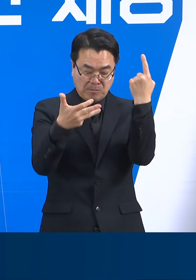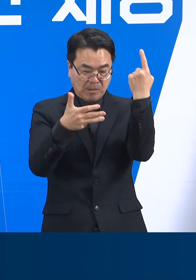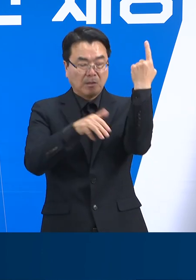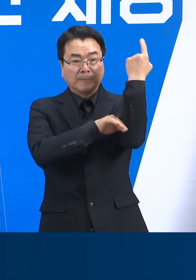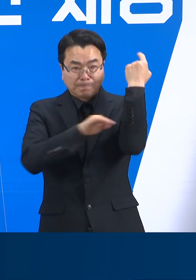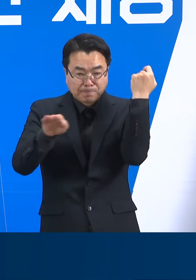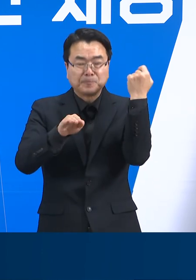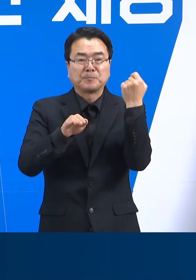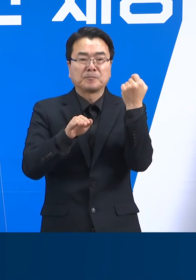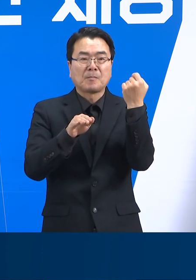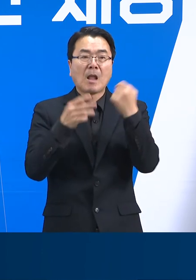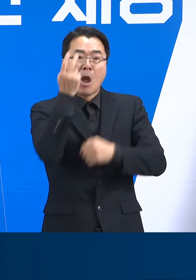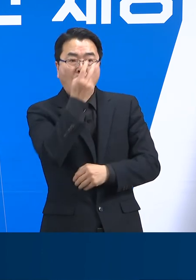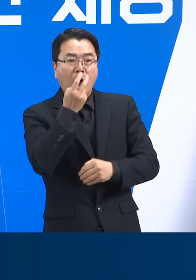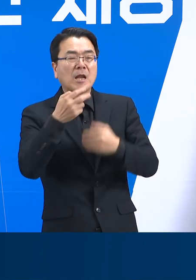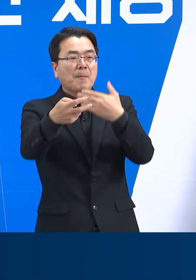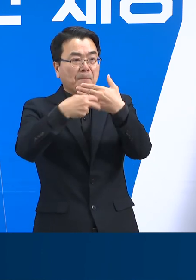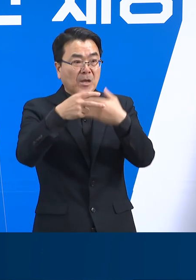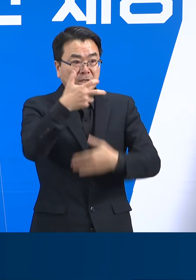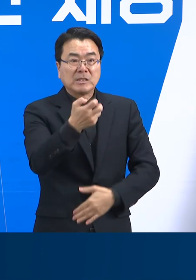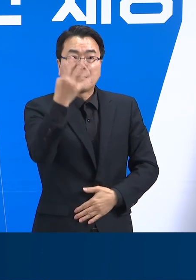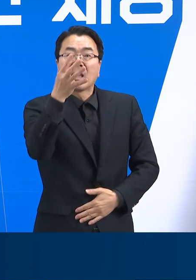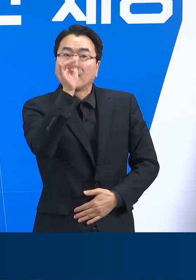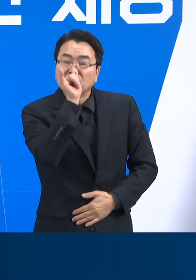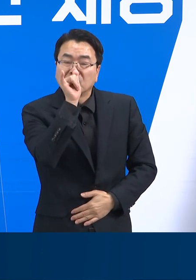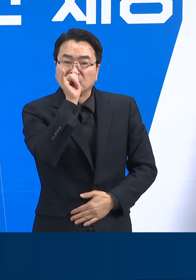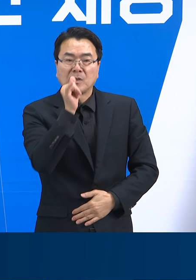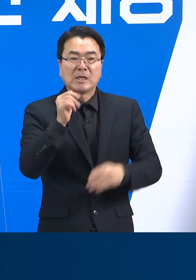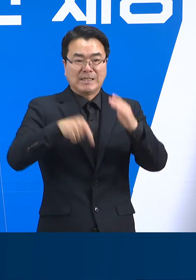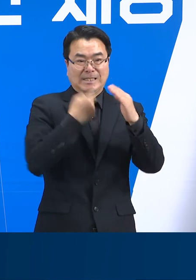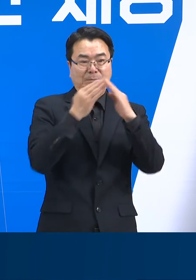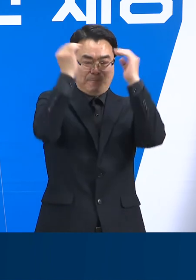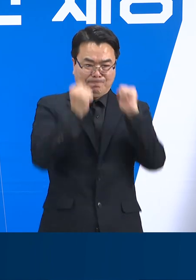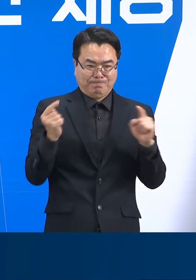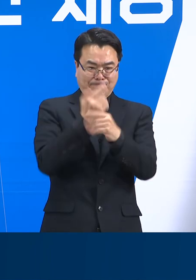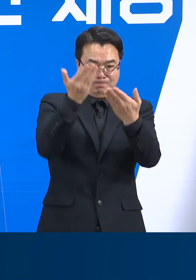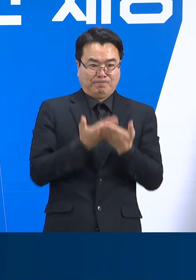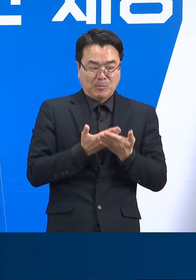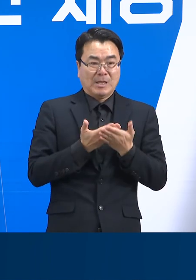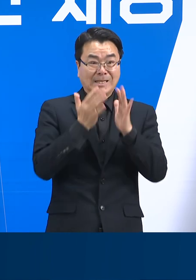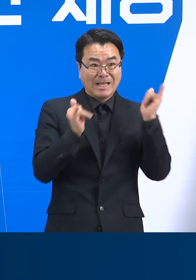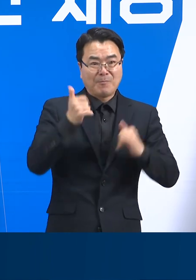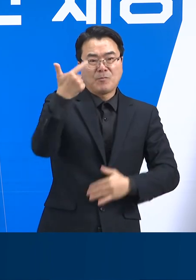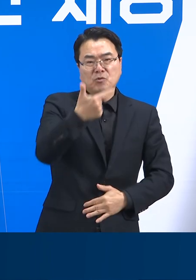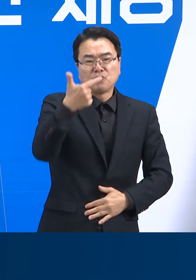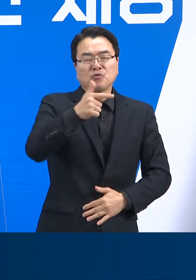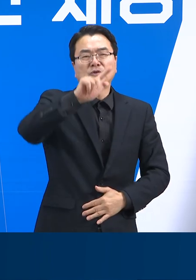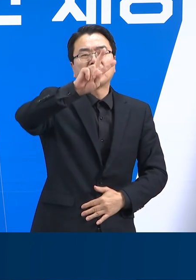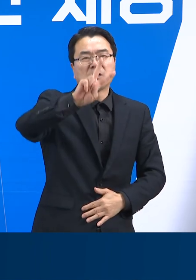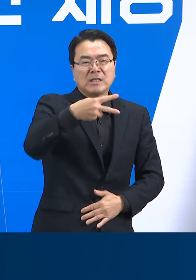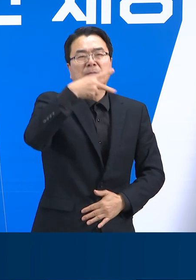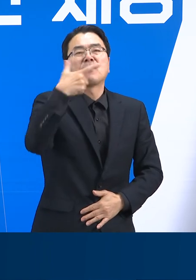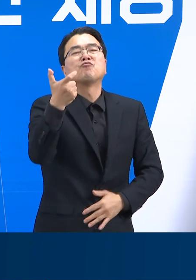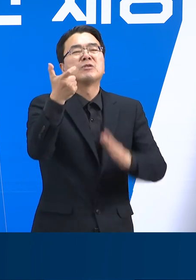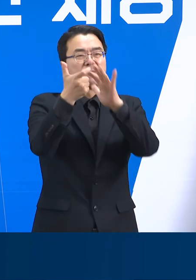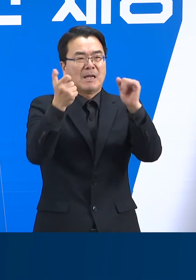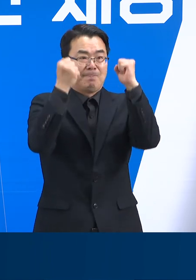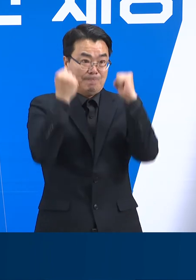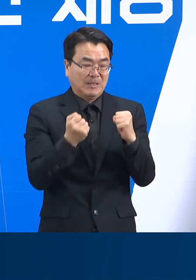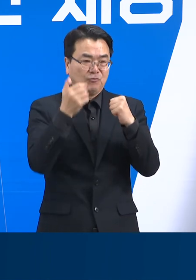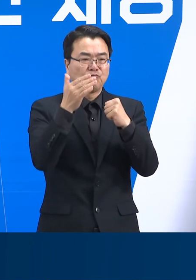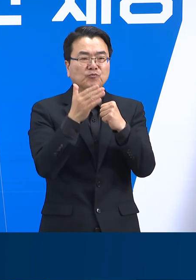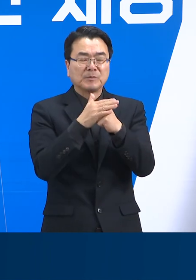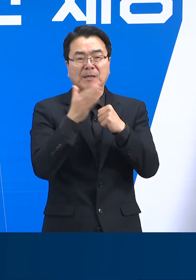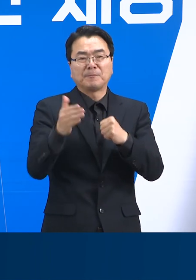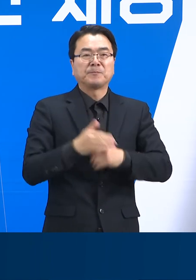재택치료 관리 오류 기간은 74개이며 재택치료 중인 환자는 6,260명입니다. 재택치료